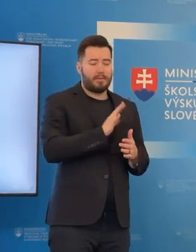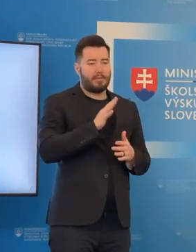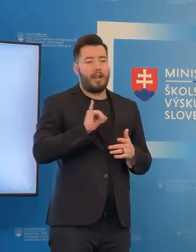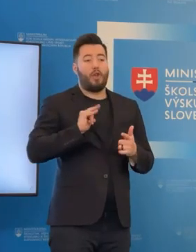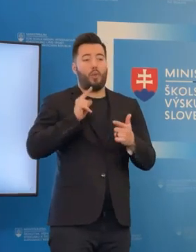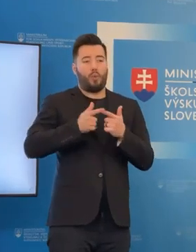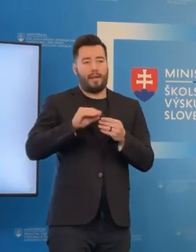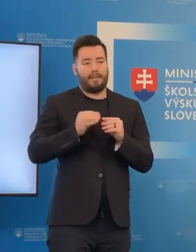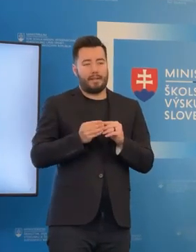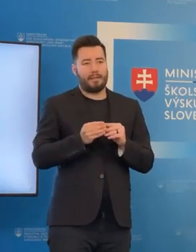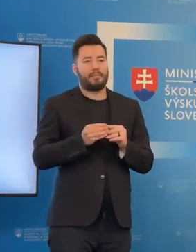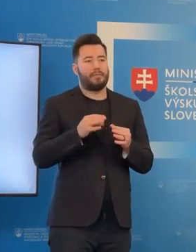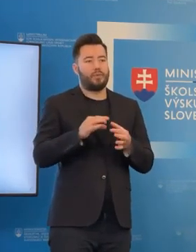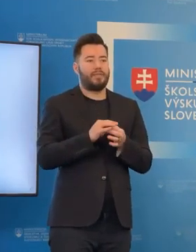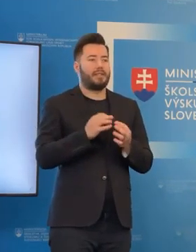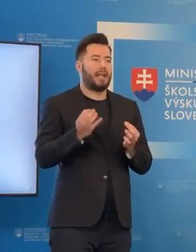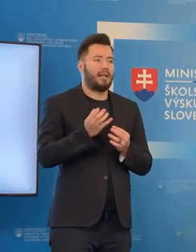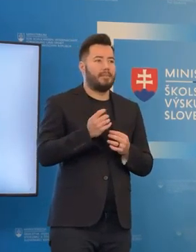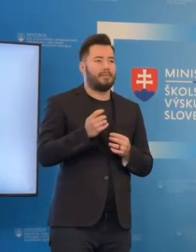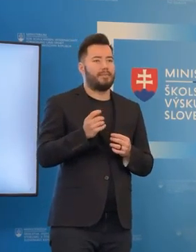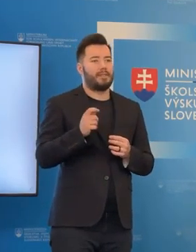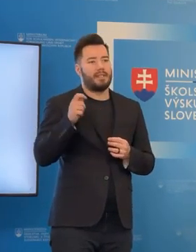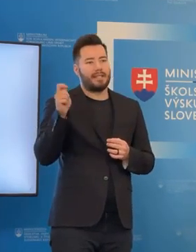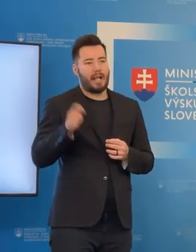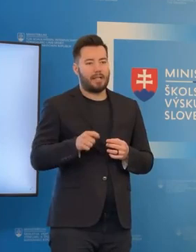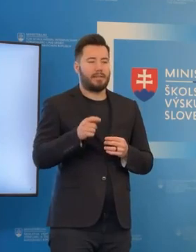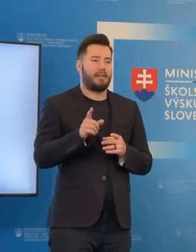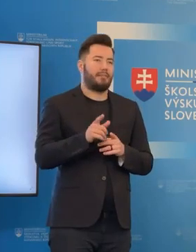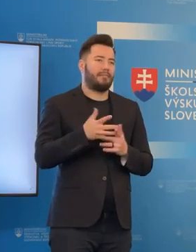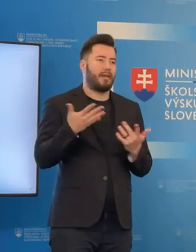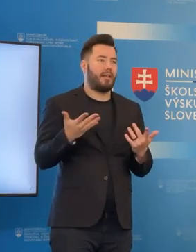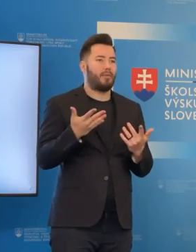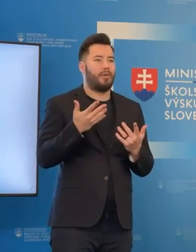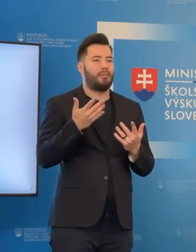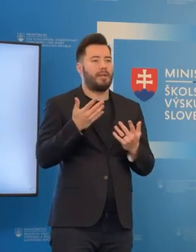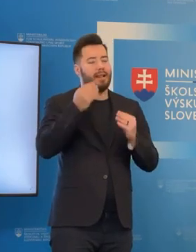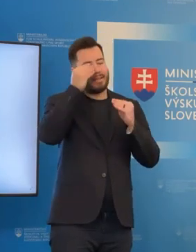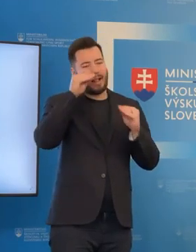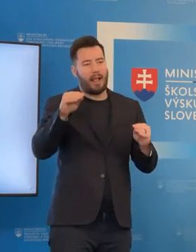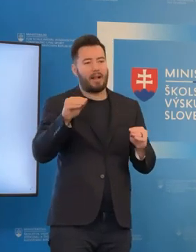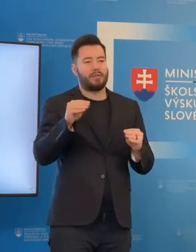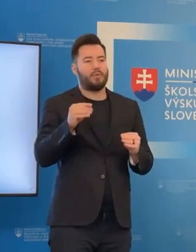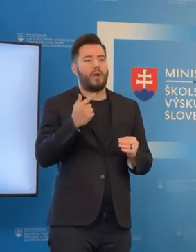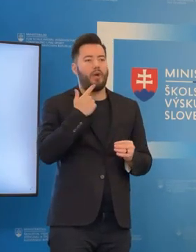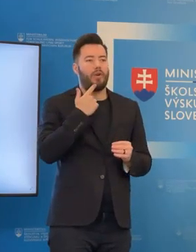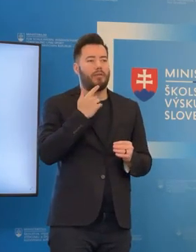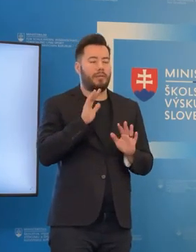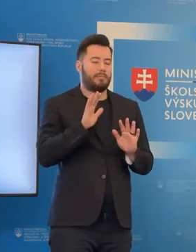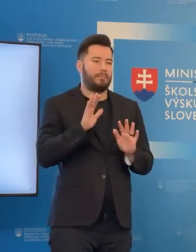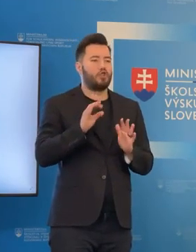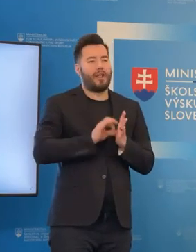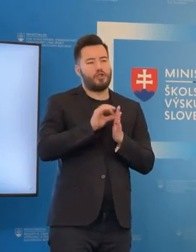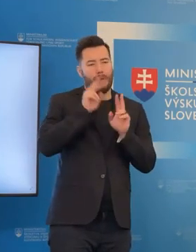súvisí a teda aj nejaké tie sankcie alebo nejakú tú deklaráciu toho, ako Slovensko vníma túto situáciu. A